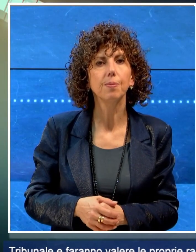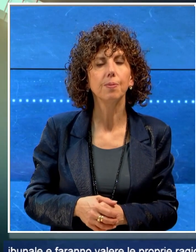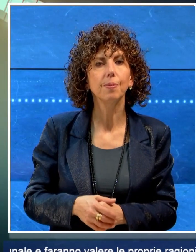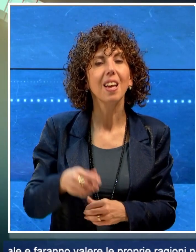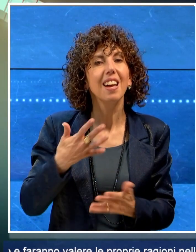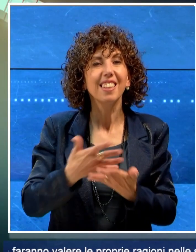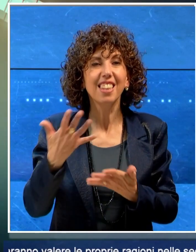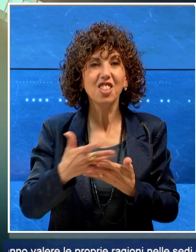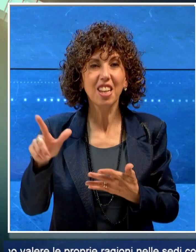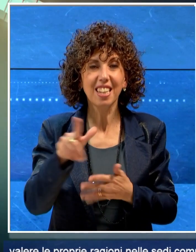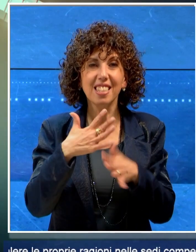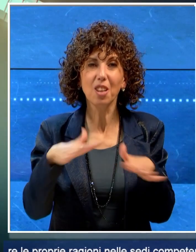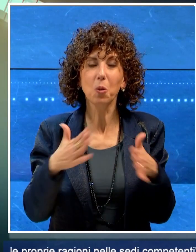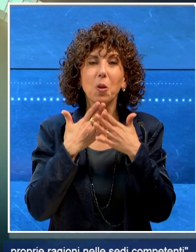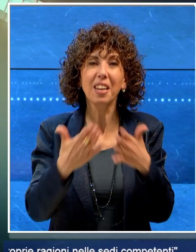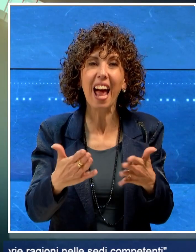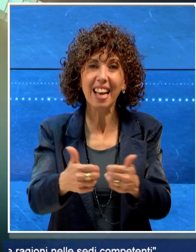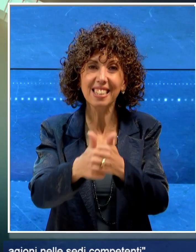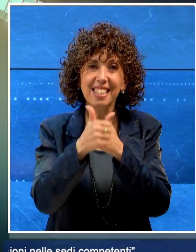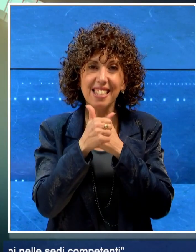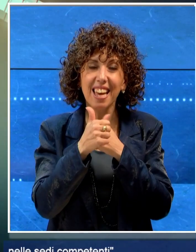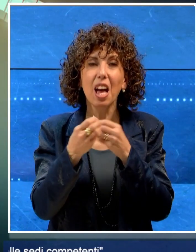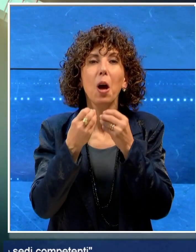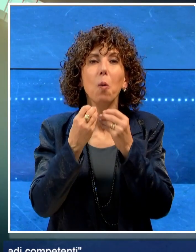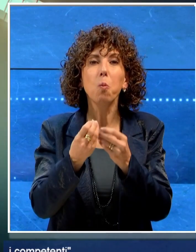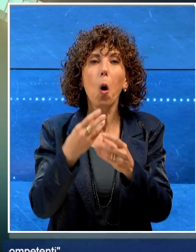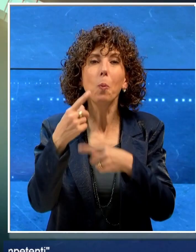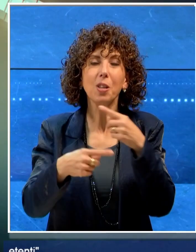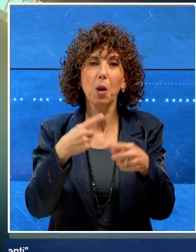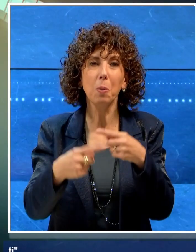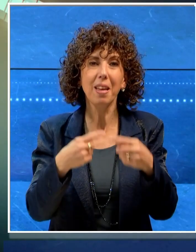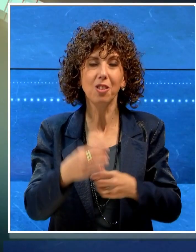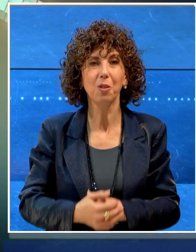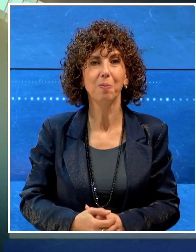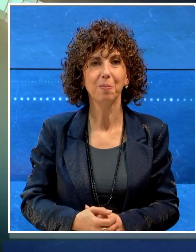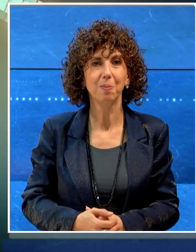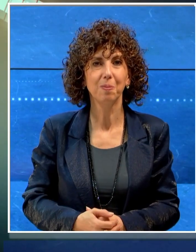E con il TGLIS è tutto, vi ringrazio per averci seguito e vi auguro un buon proseguimento.